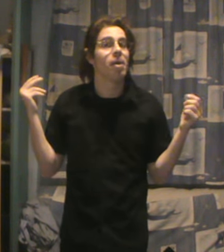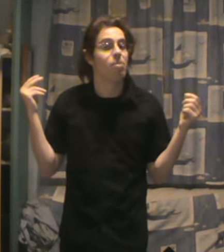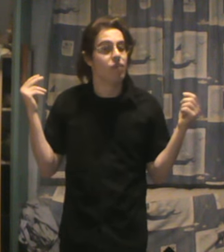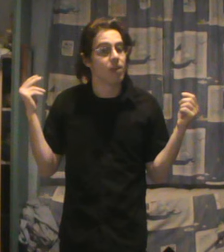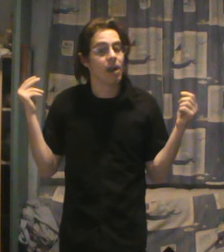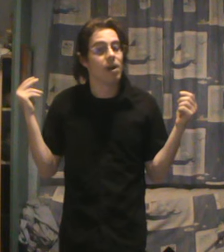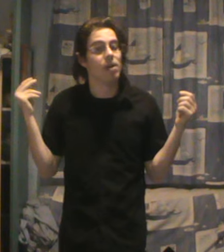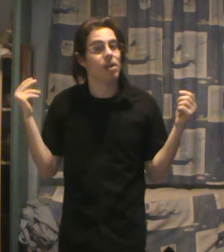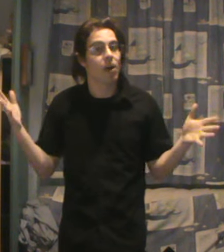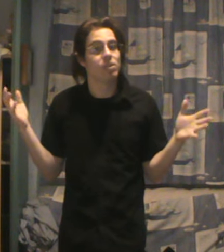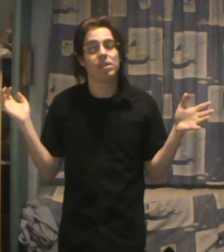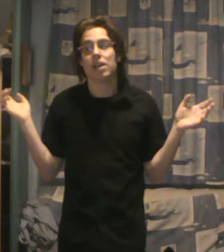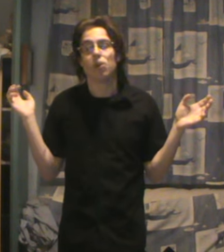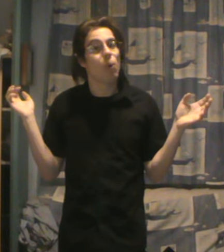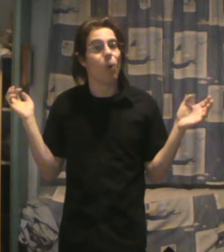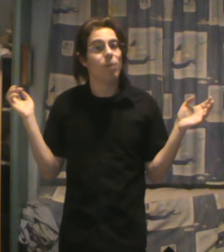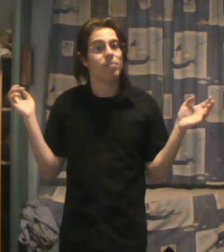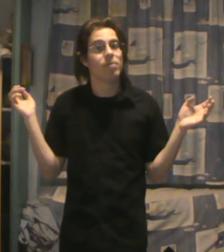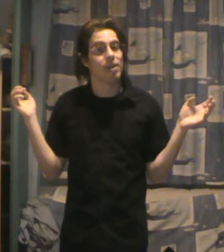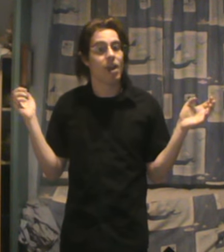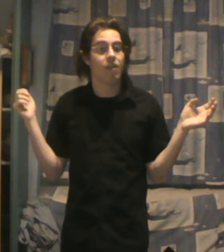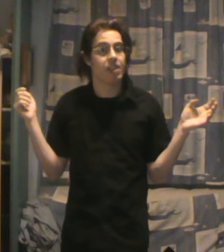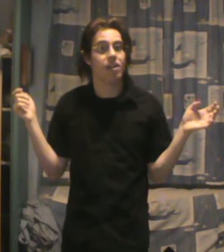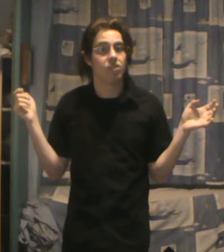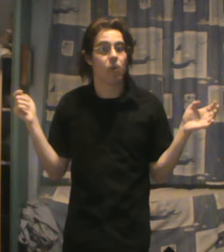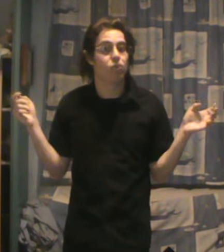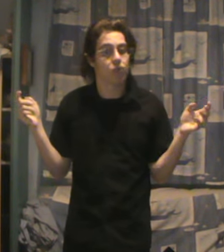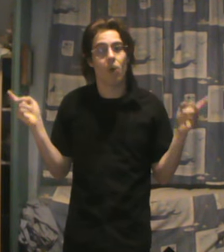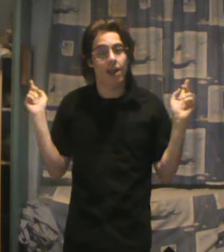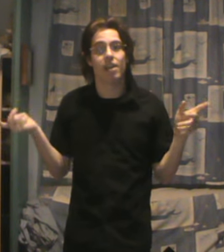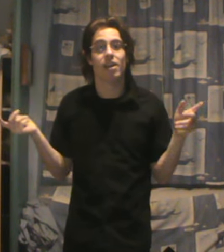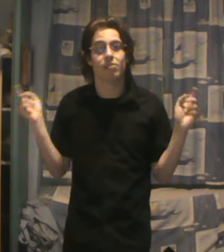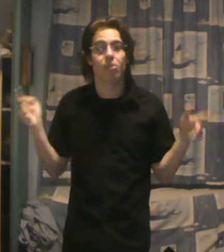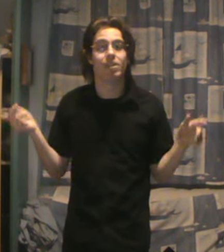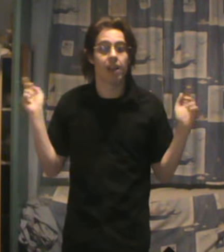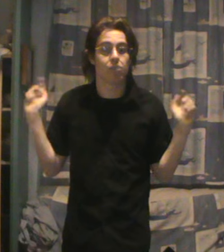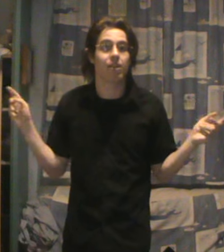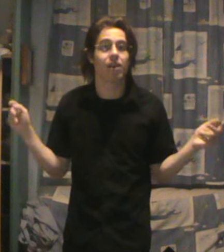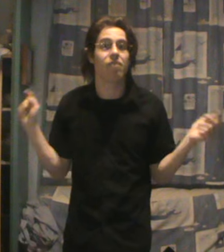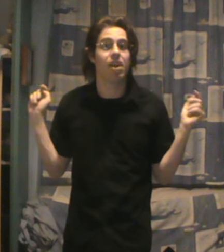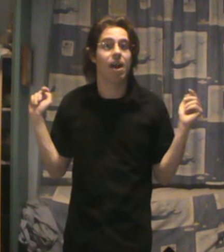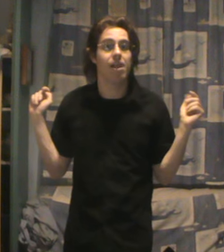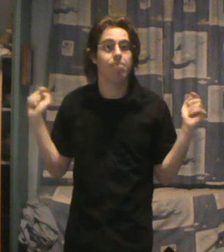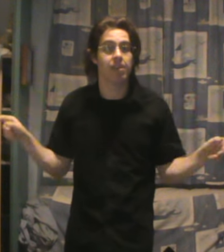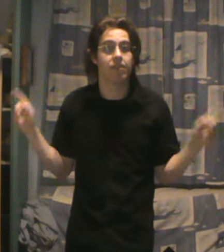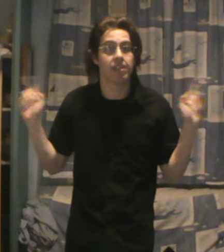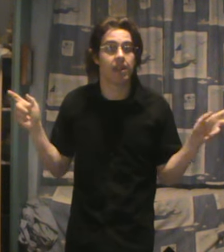Mais il faudra, là aussi, y être nombreux et inviter les gens autour de nous à y aller, à se mobiliser, à se mettre en grève et à aller manifester.